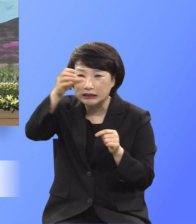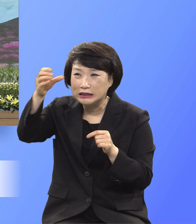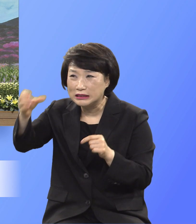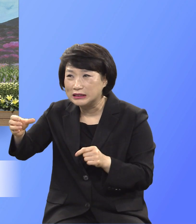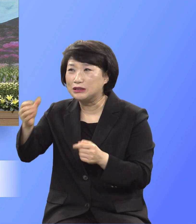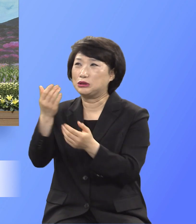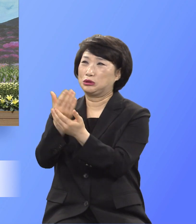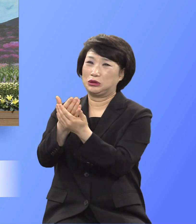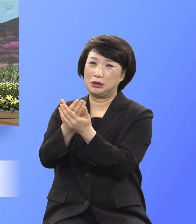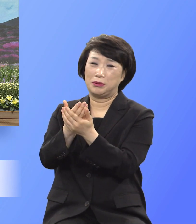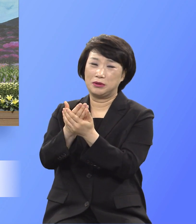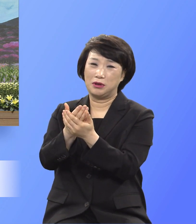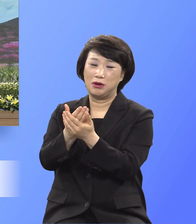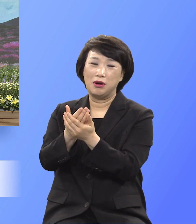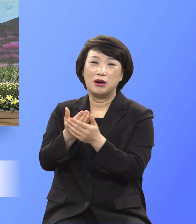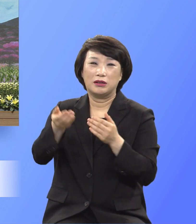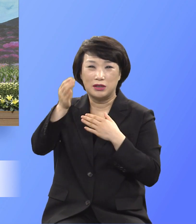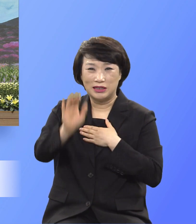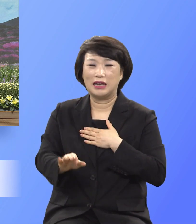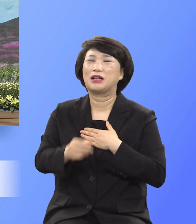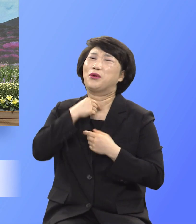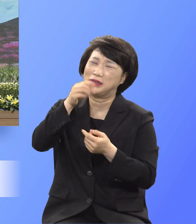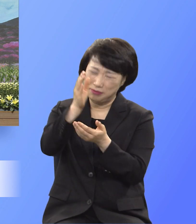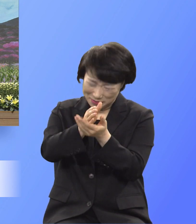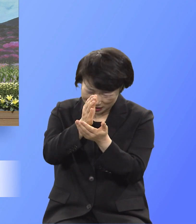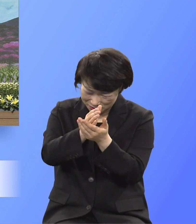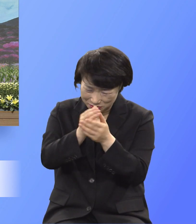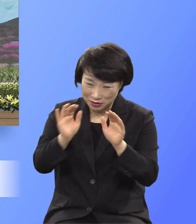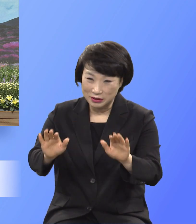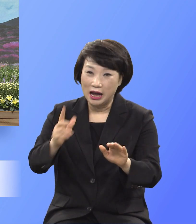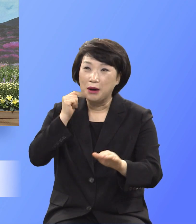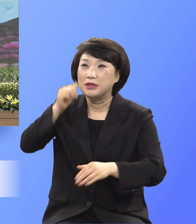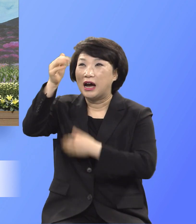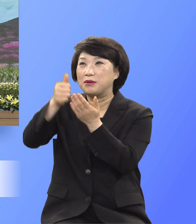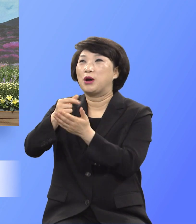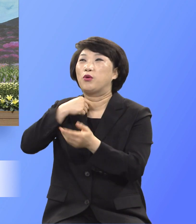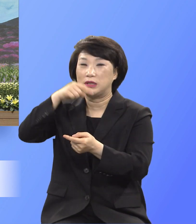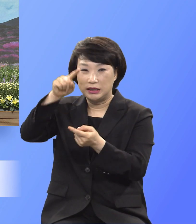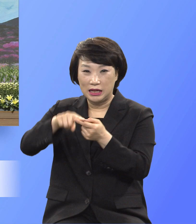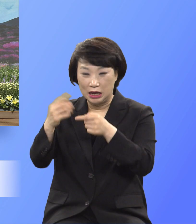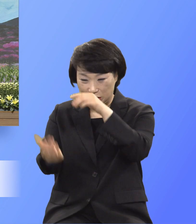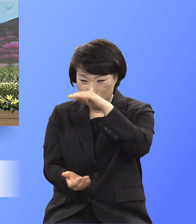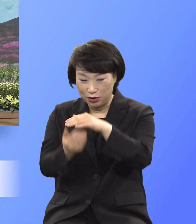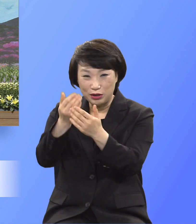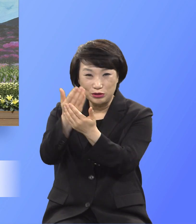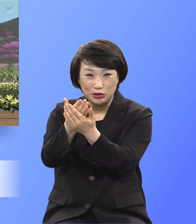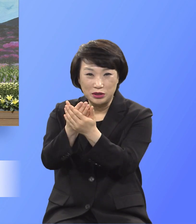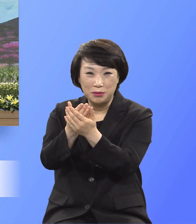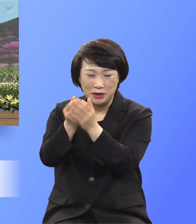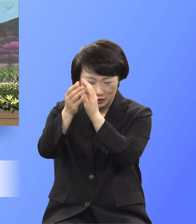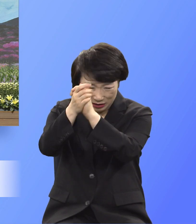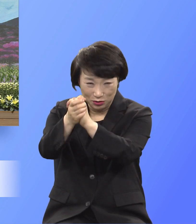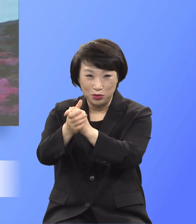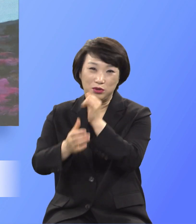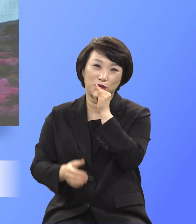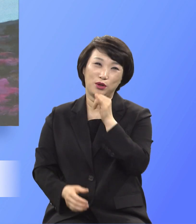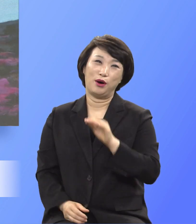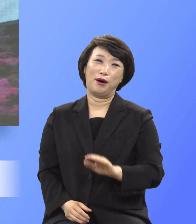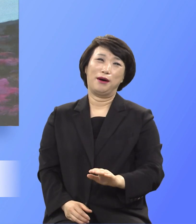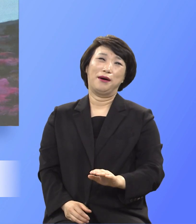지나가게 하옵소서 그러나 나의 원대로 마옵시고 아버지의 원대로 하옵소서 자 내 아버지여